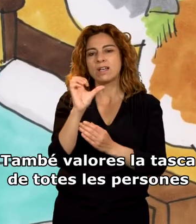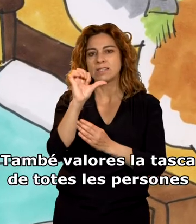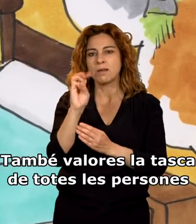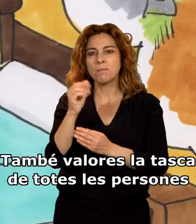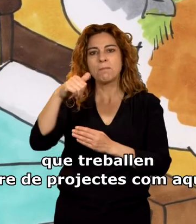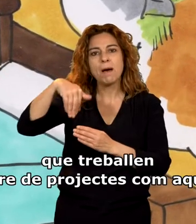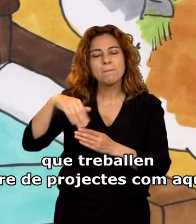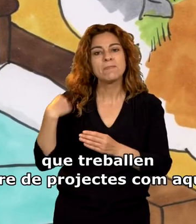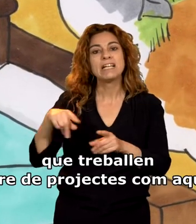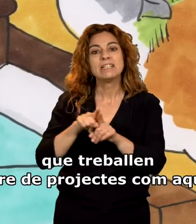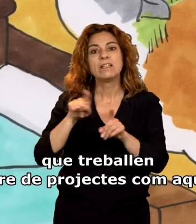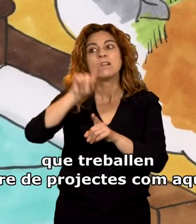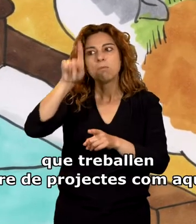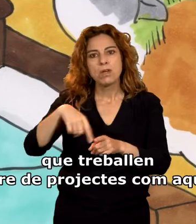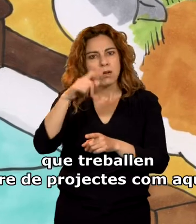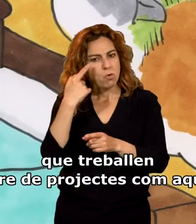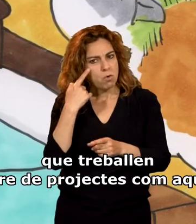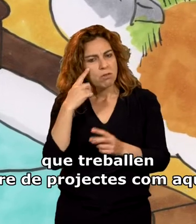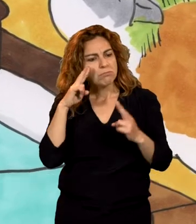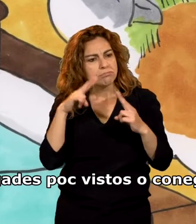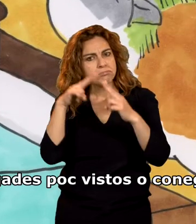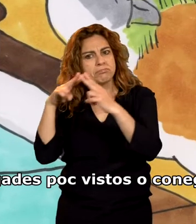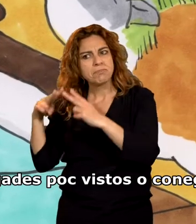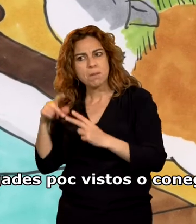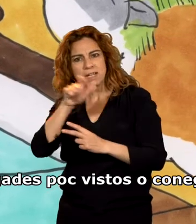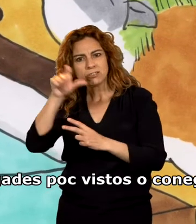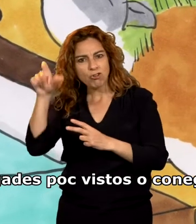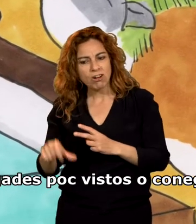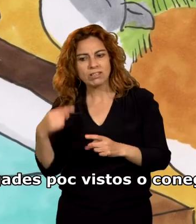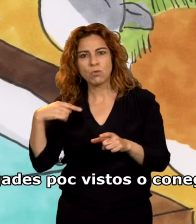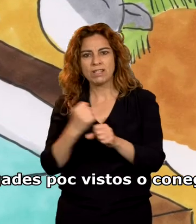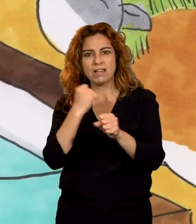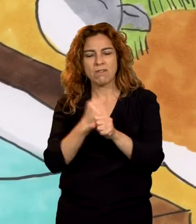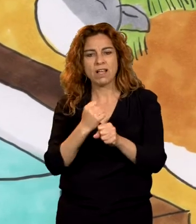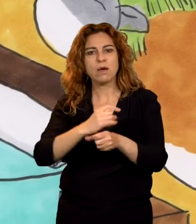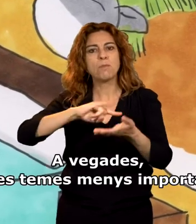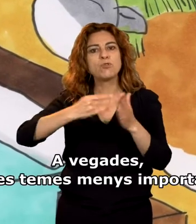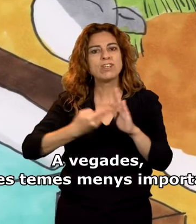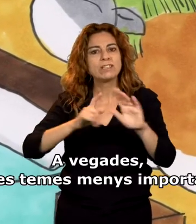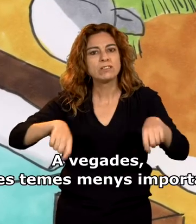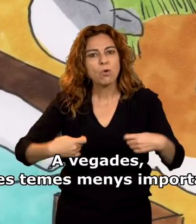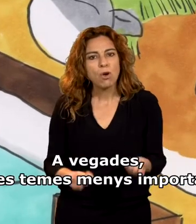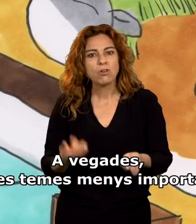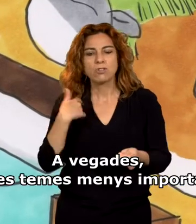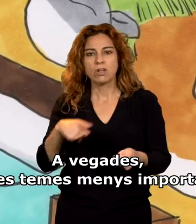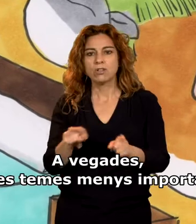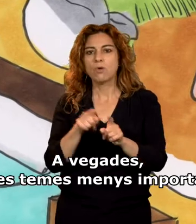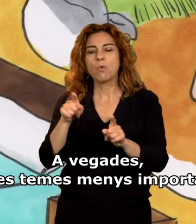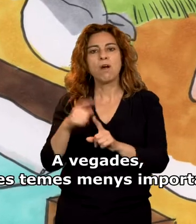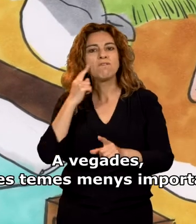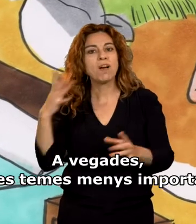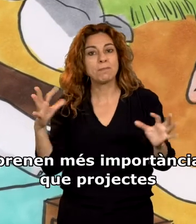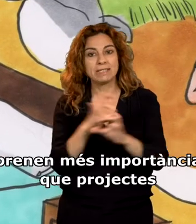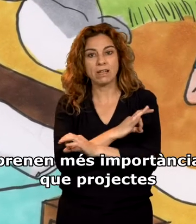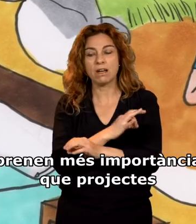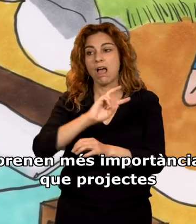totes les persones que treballen darrere de projectes com aquests, a vegades poc vistos o coneguts. A vegades, altres temes menys